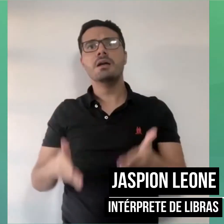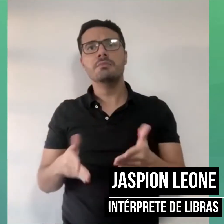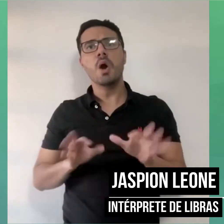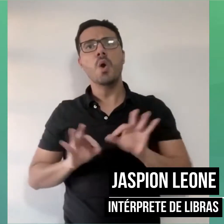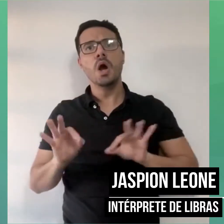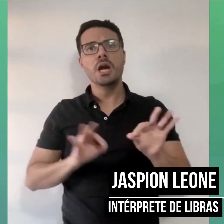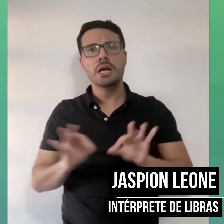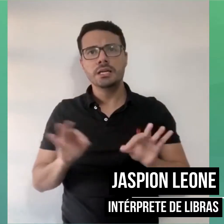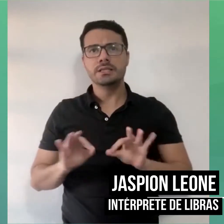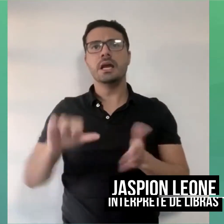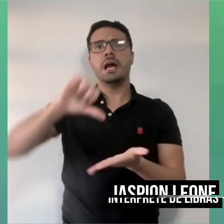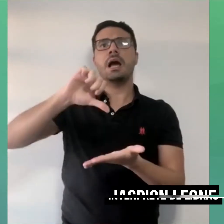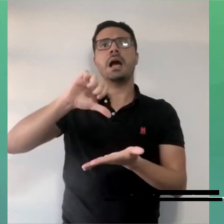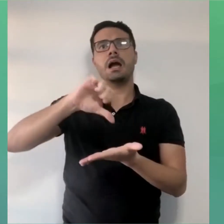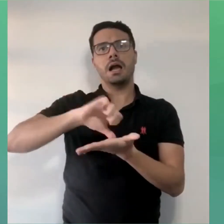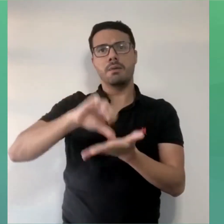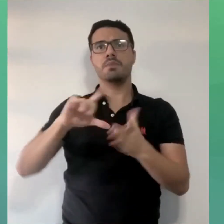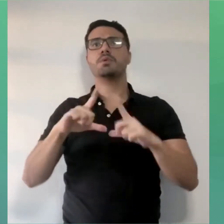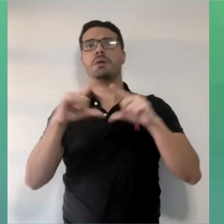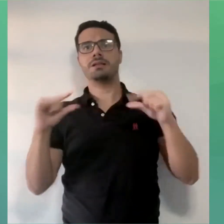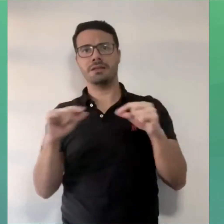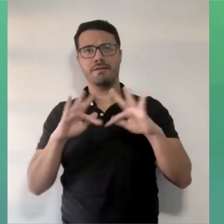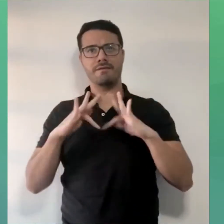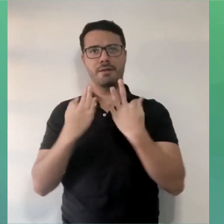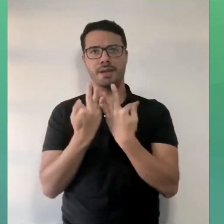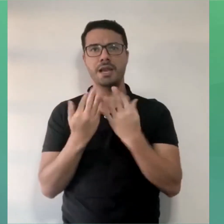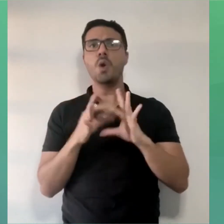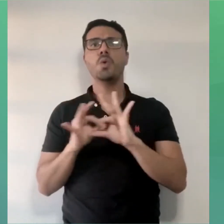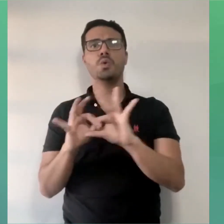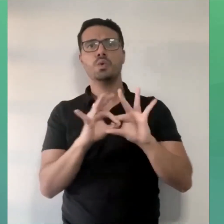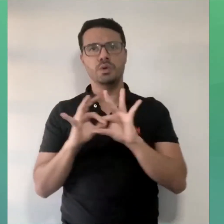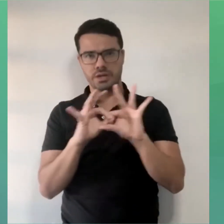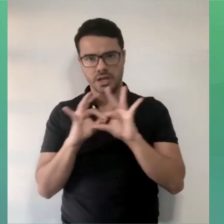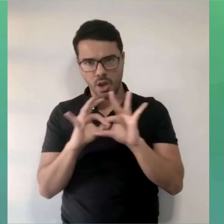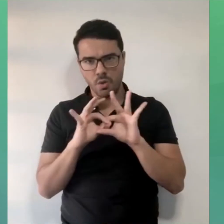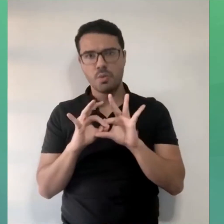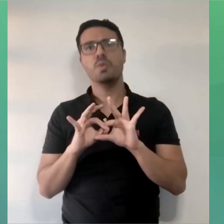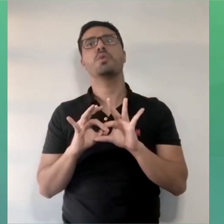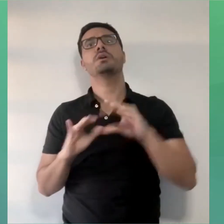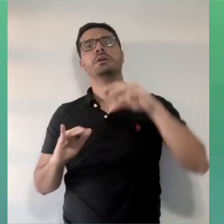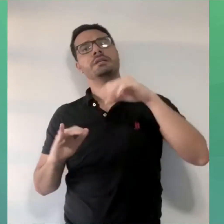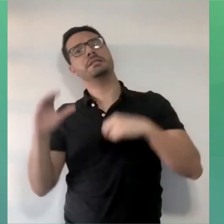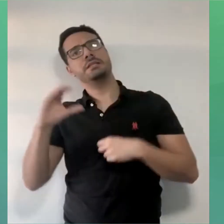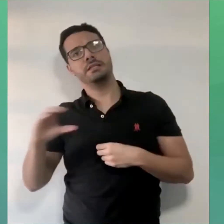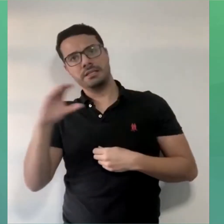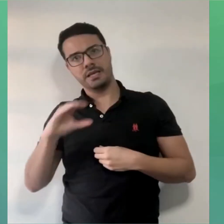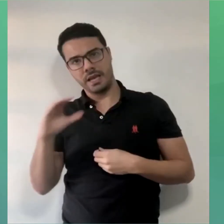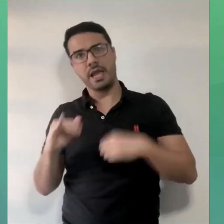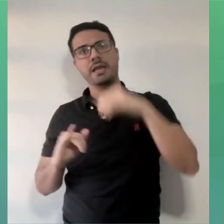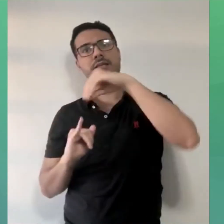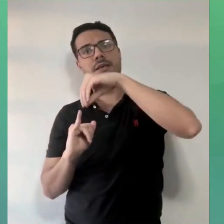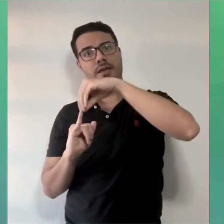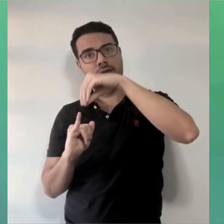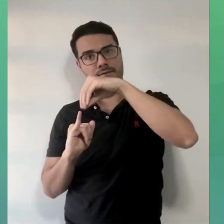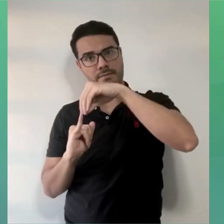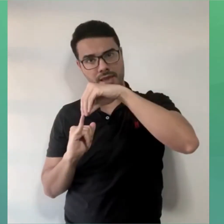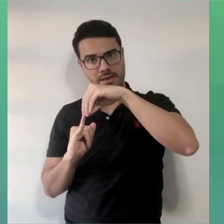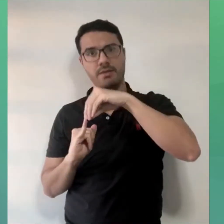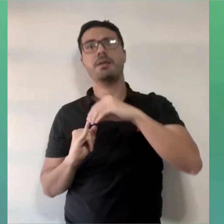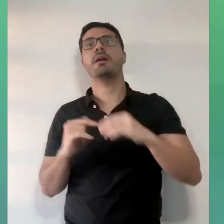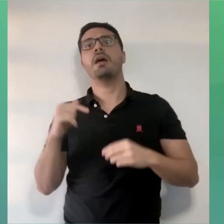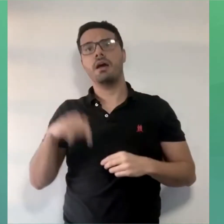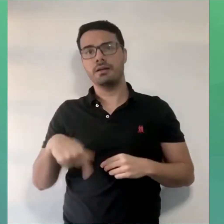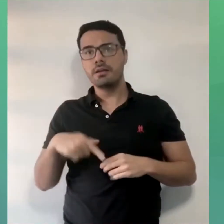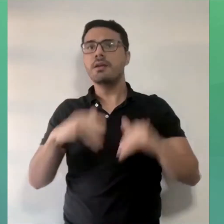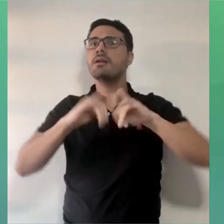nossa campanha Sebrá em Família, que faz parte da rede Ciência Solidária do Instituto Federal de Brasília.